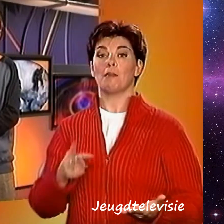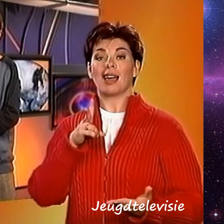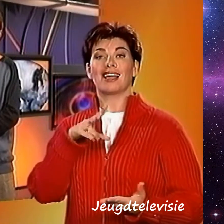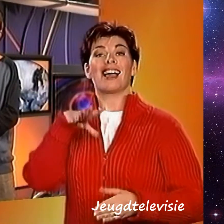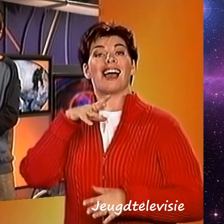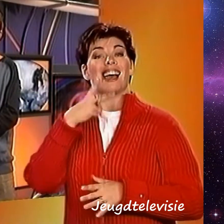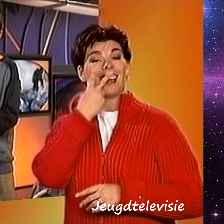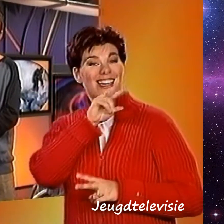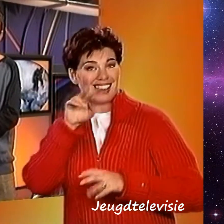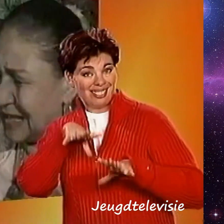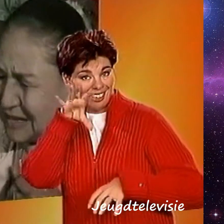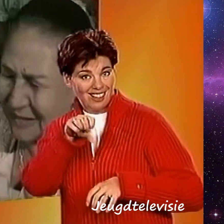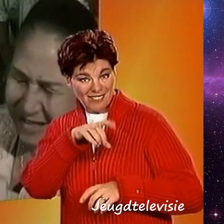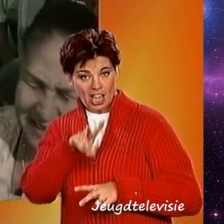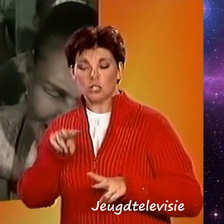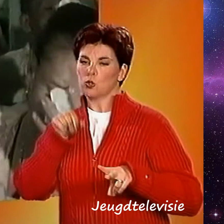mensen worden nog vermist.